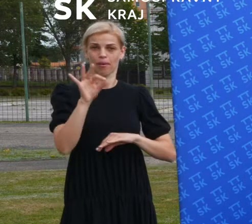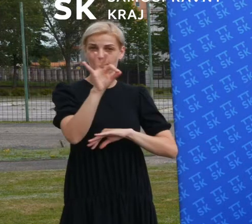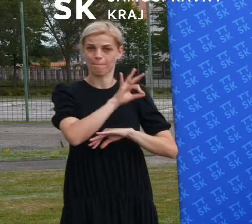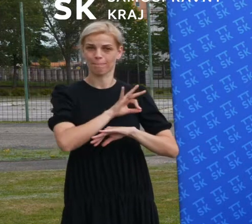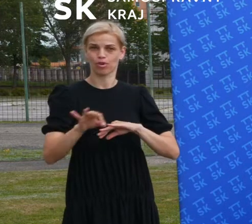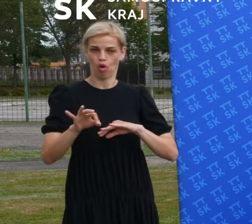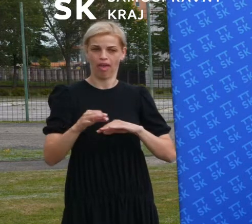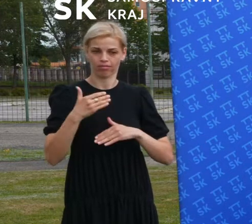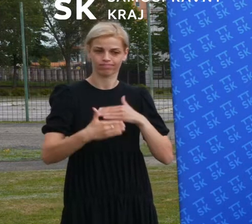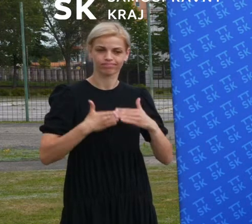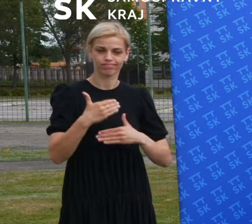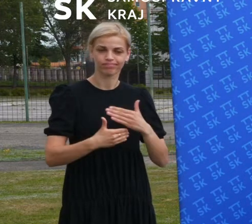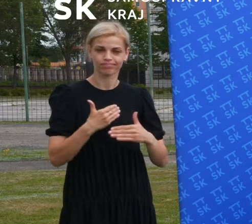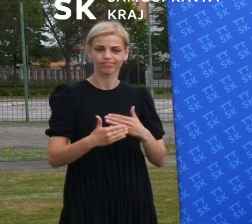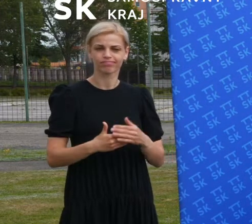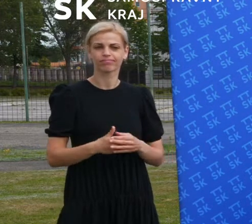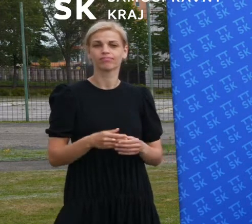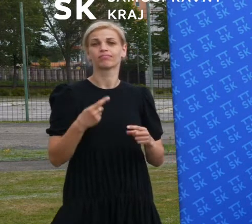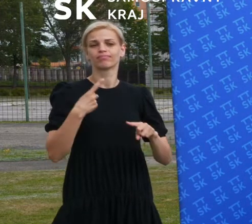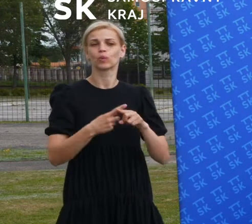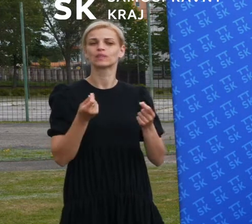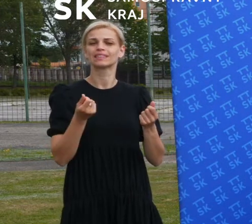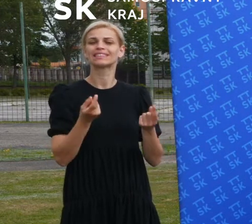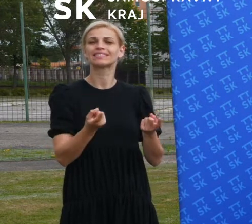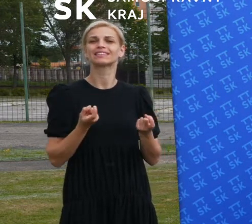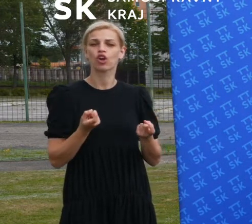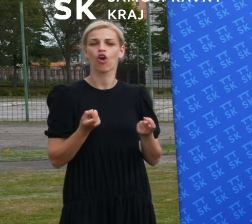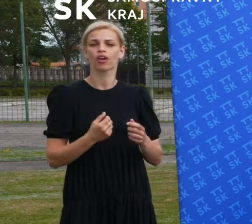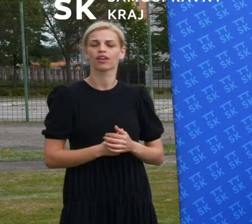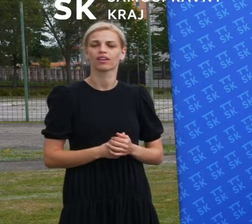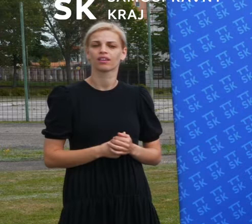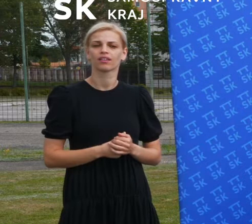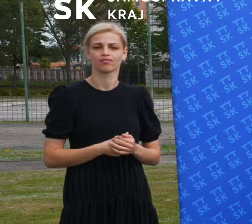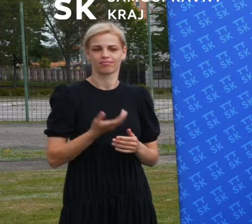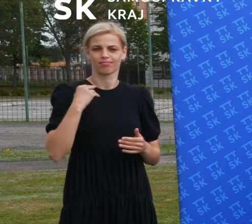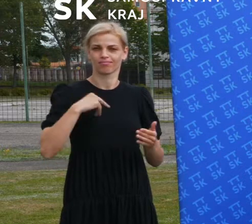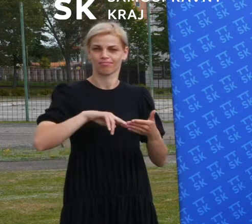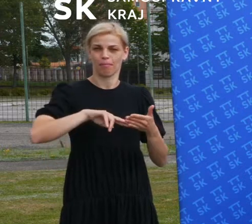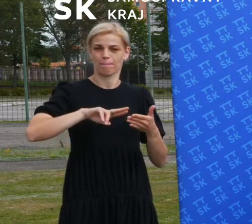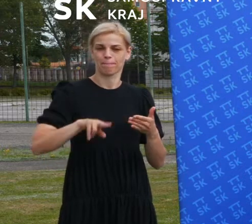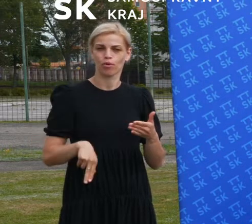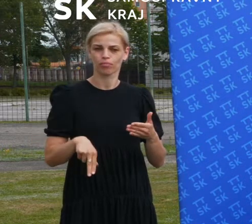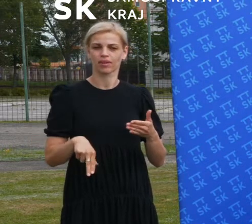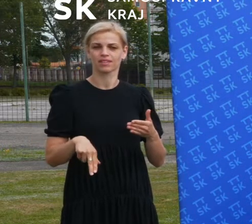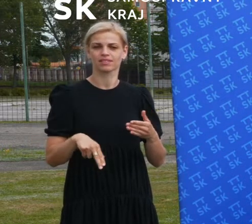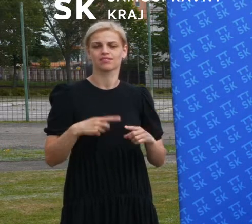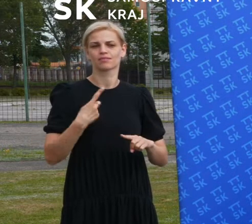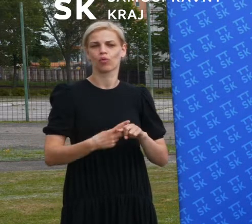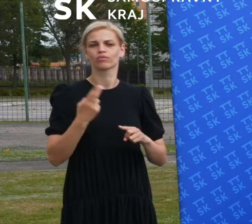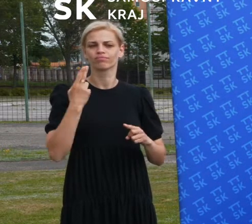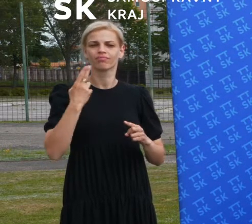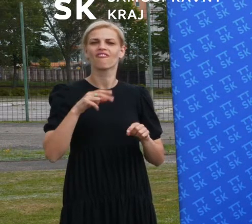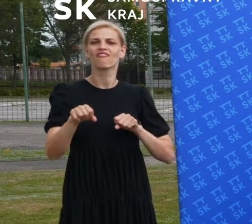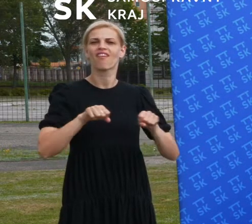fáze, myslím si, že zdroje, ktoré ohlásil podpisom alebo teda zámerom a uznesením